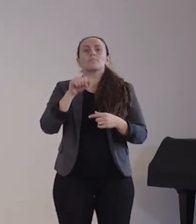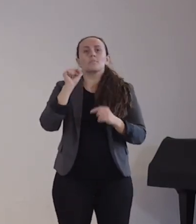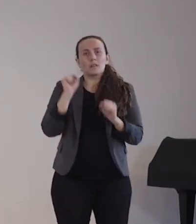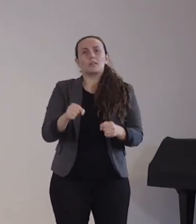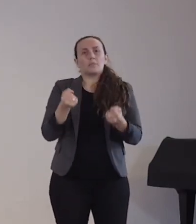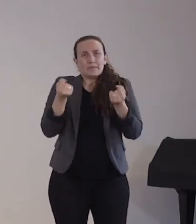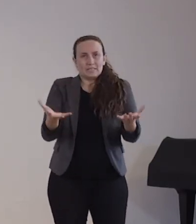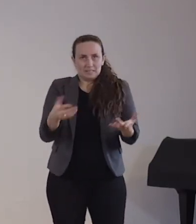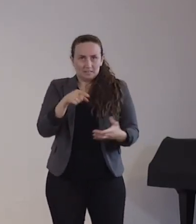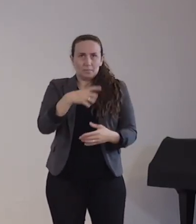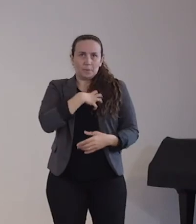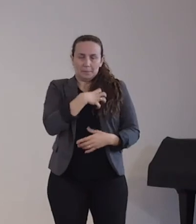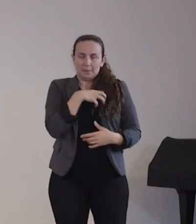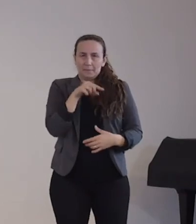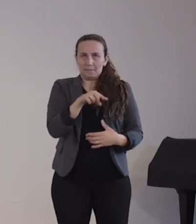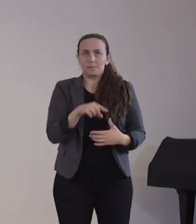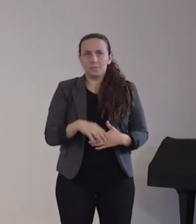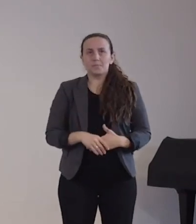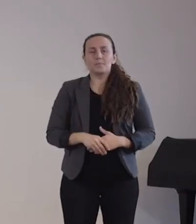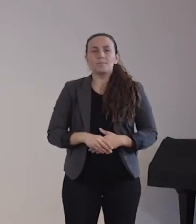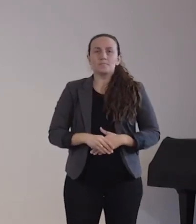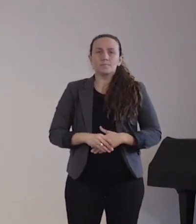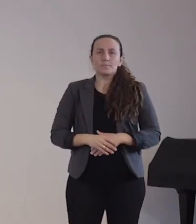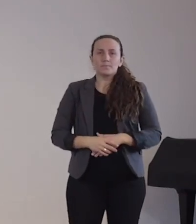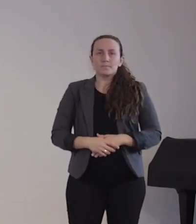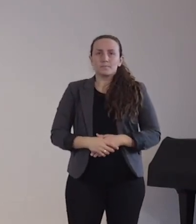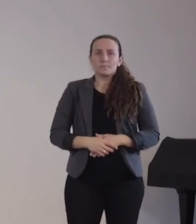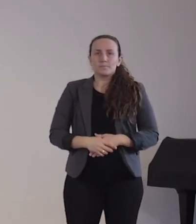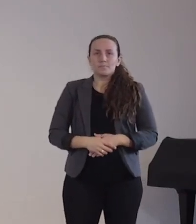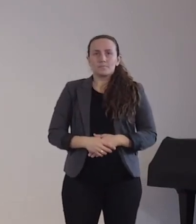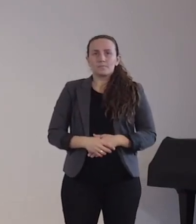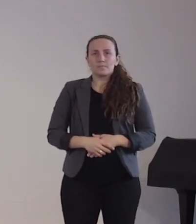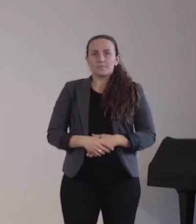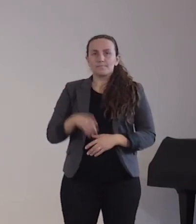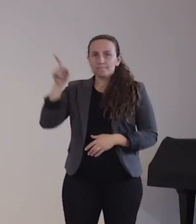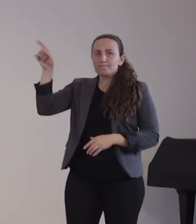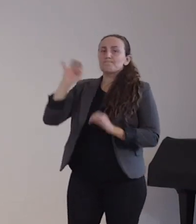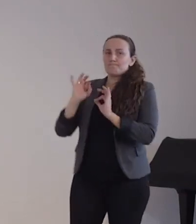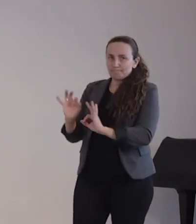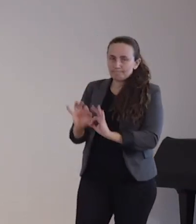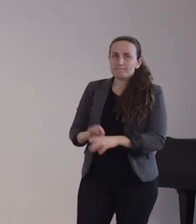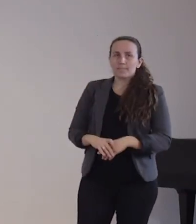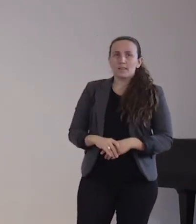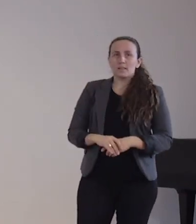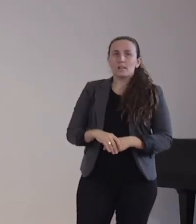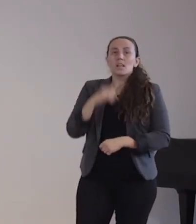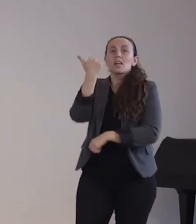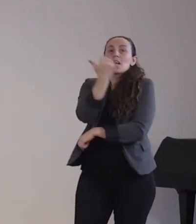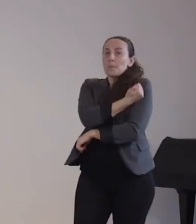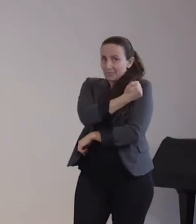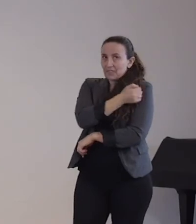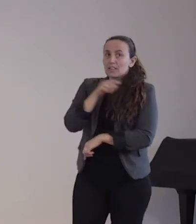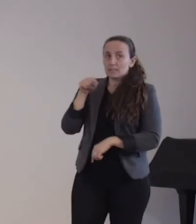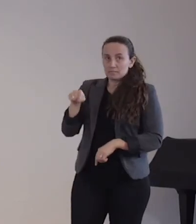Gut. Die nächste Frage. Was passiert, wenn die Beschwerden vom Impfen zu Hause auftreten? An wen wende ich mich da nicht?